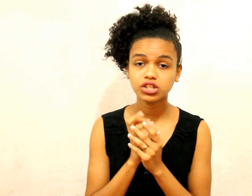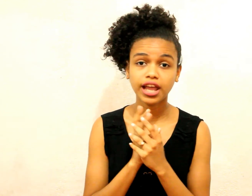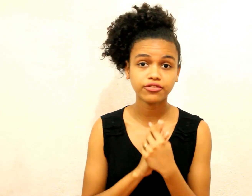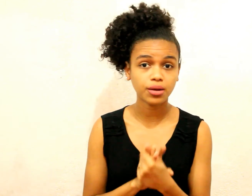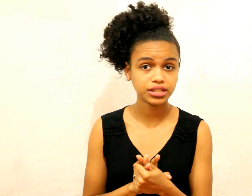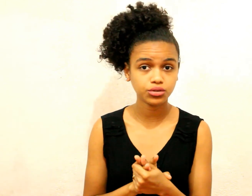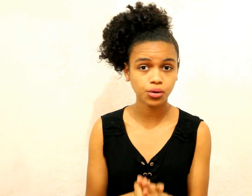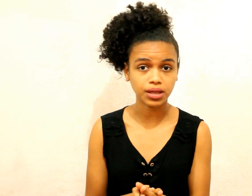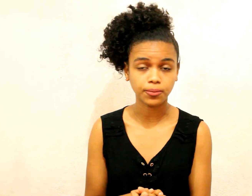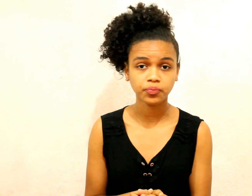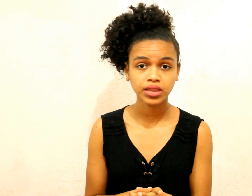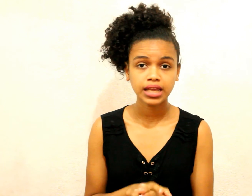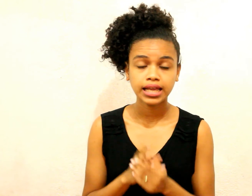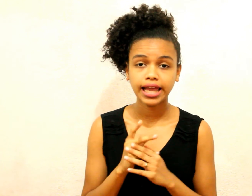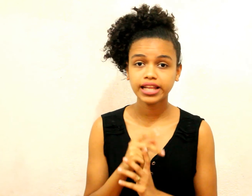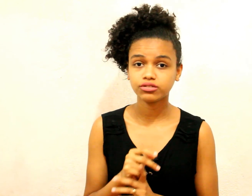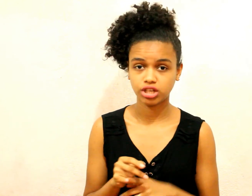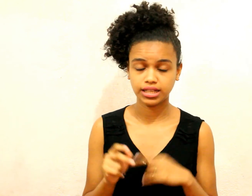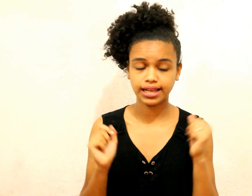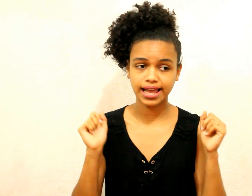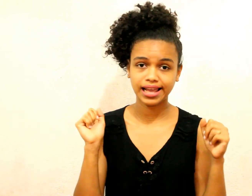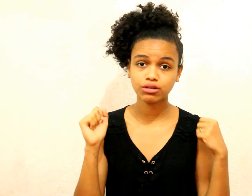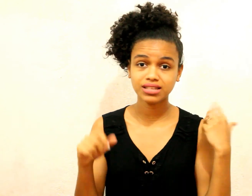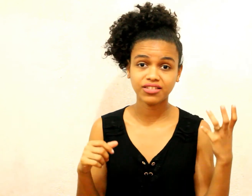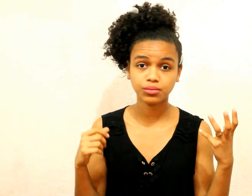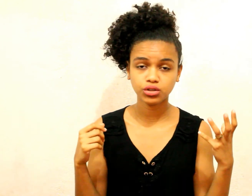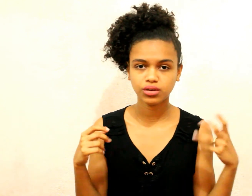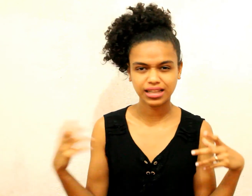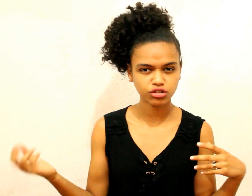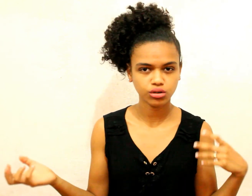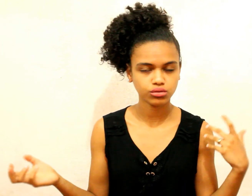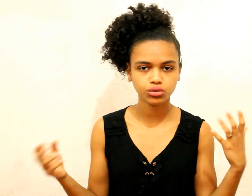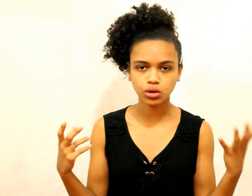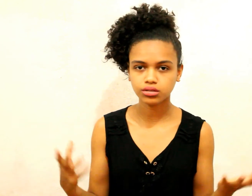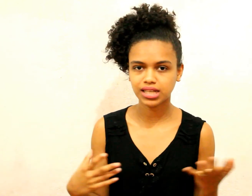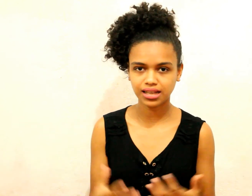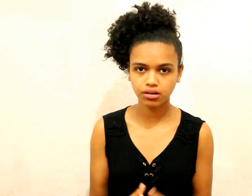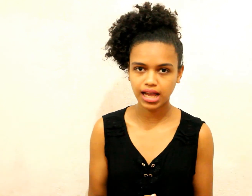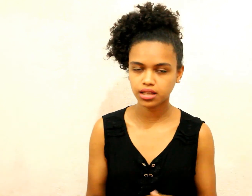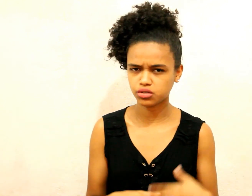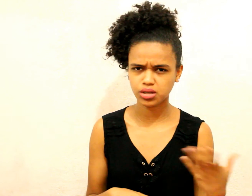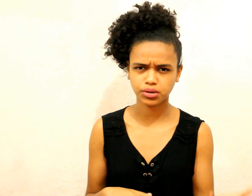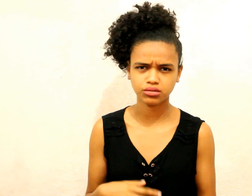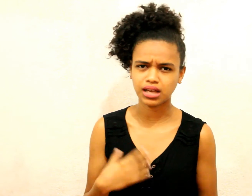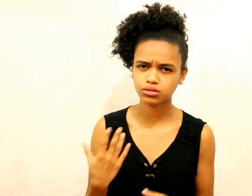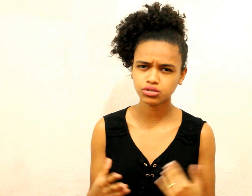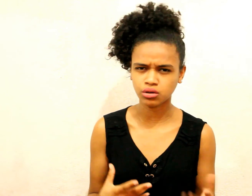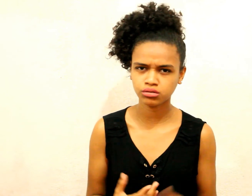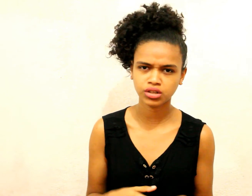E a forma de dormir Então gente É Eu usava muito Até hoje eu uso Tônicos na sala online Mas você pode usar outros tônicos Que